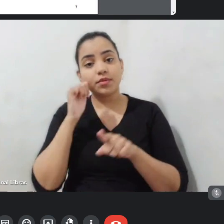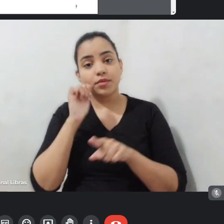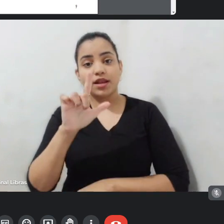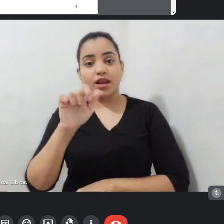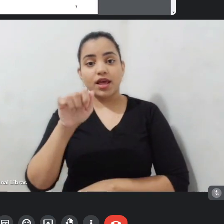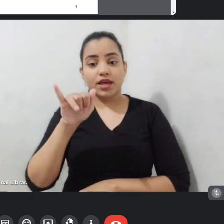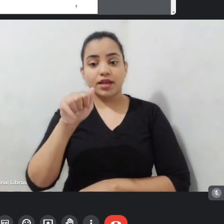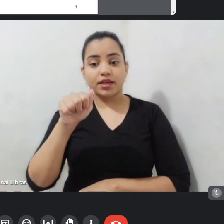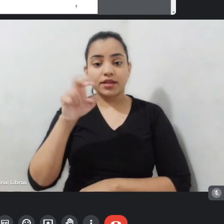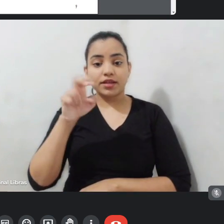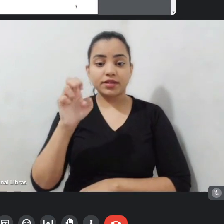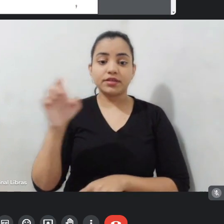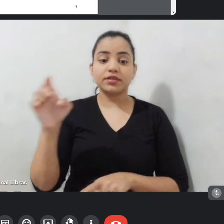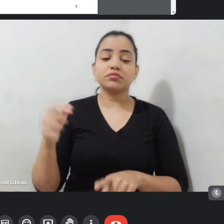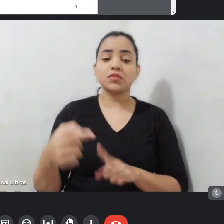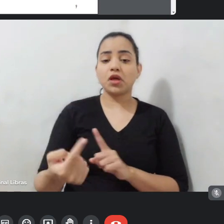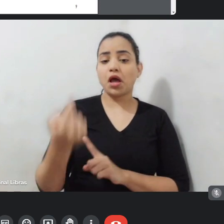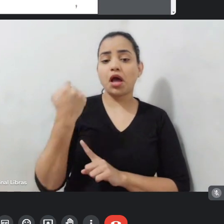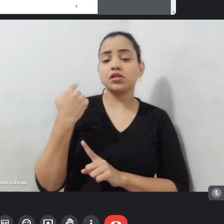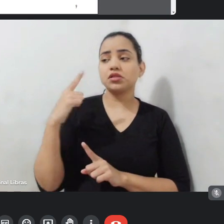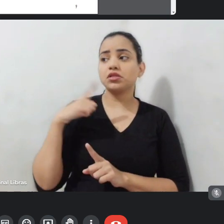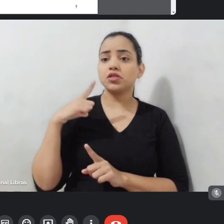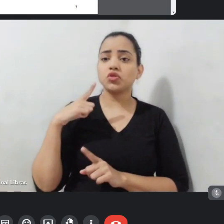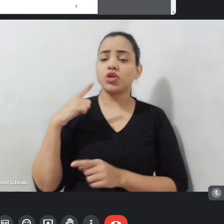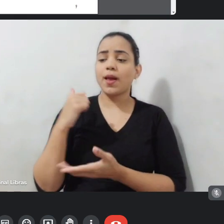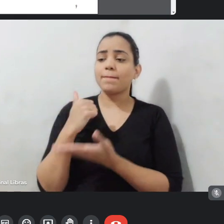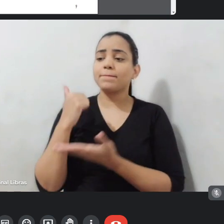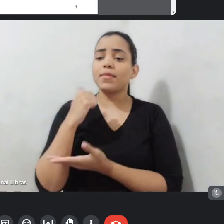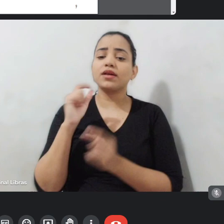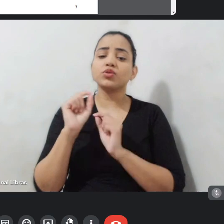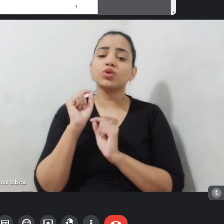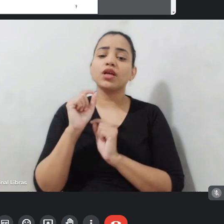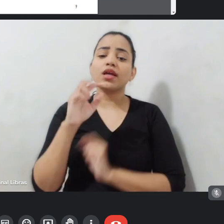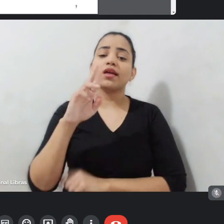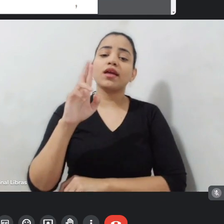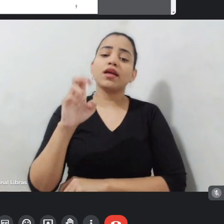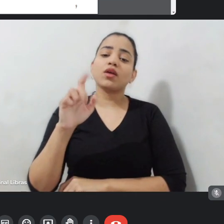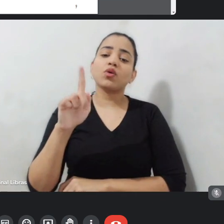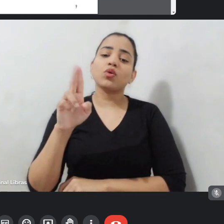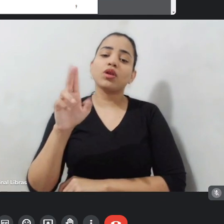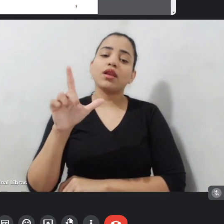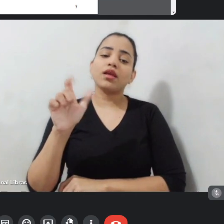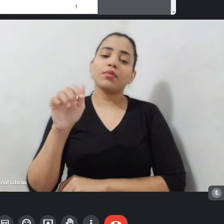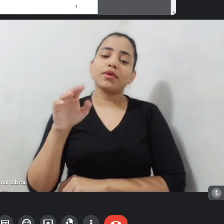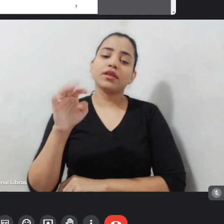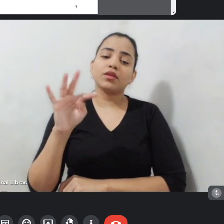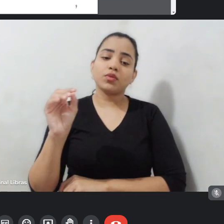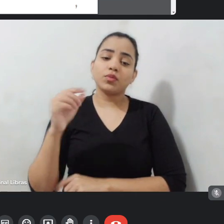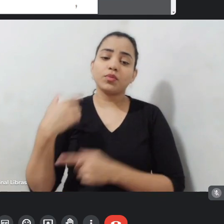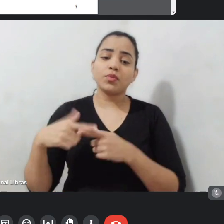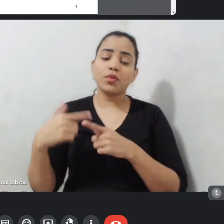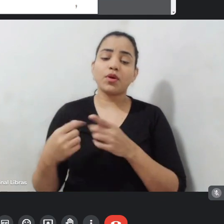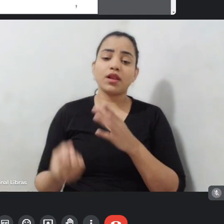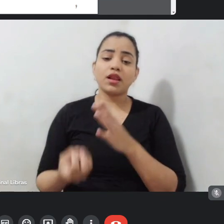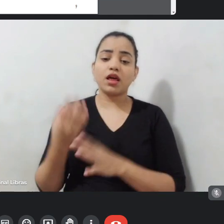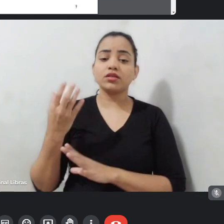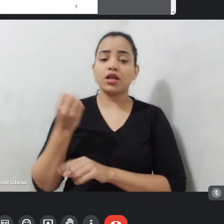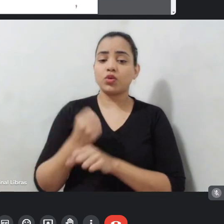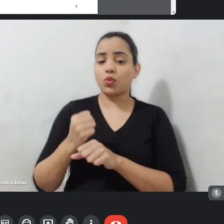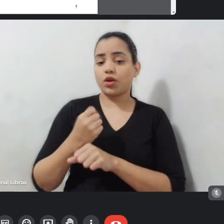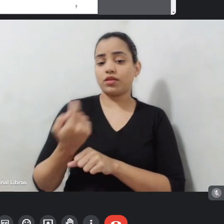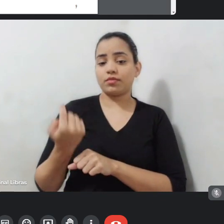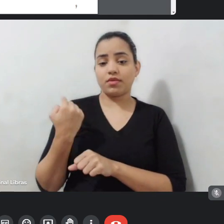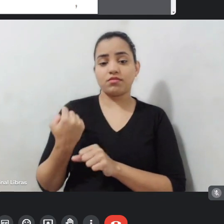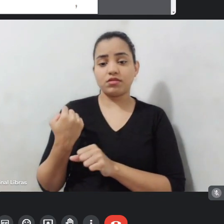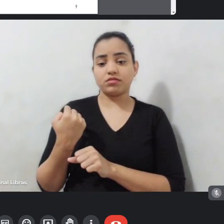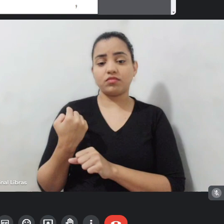decreto, desculpa, no regulamento, porque a lei foi lançada no passado, o regulamento aconteceu em junho desse ano e o regulamento